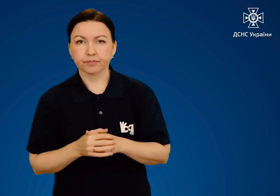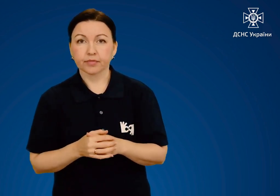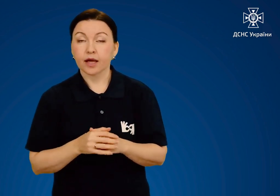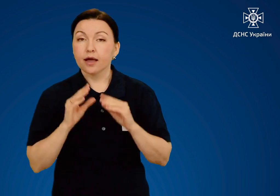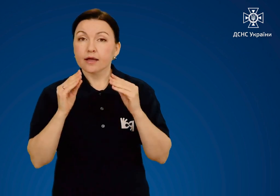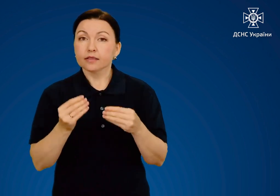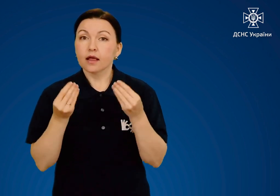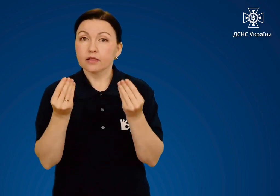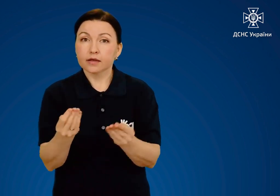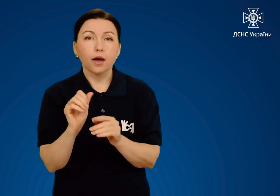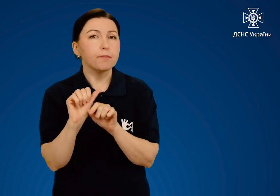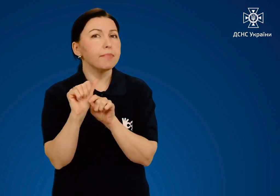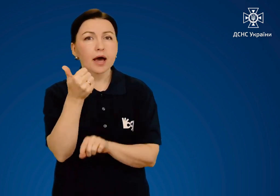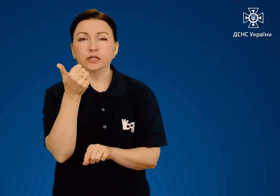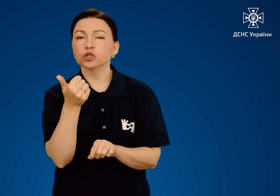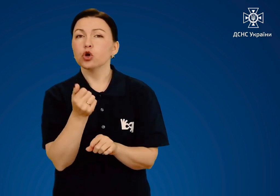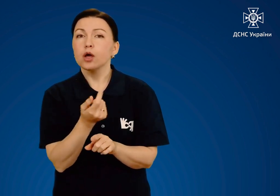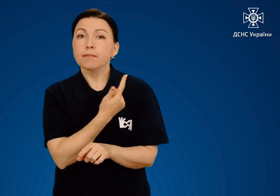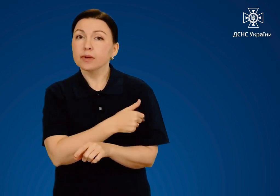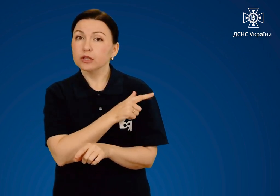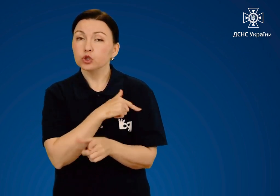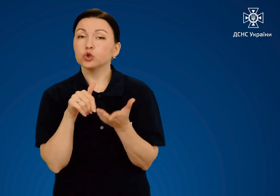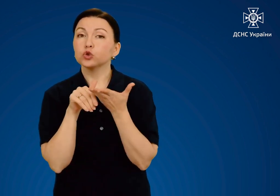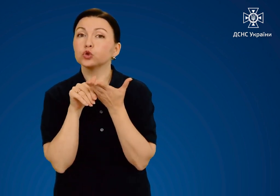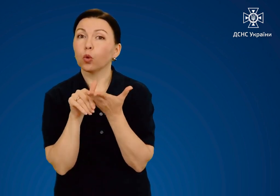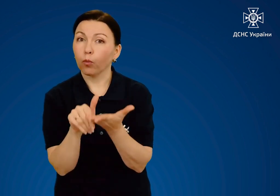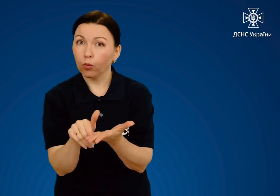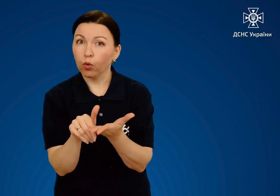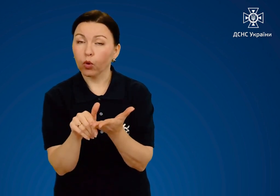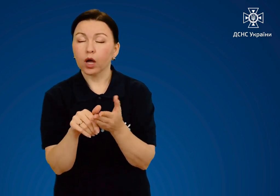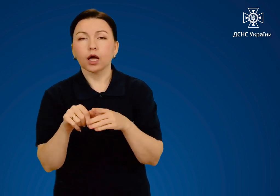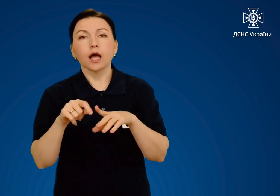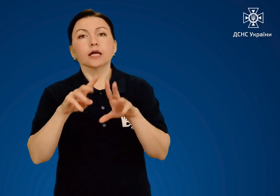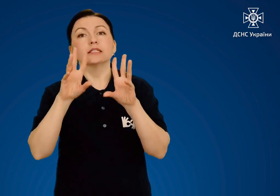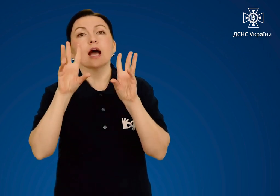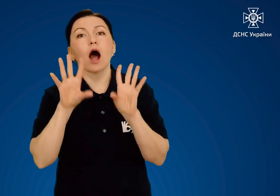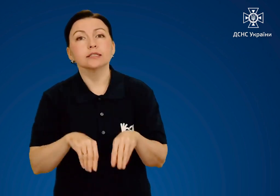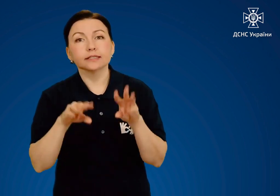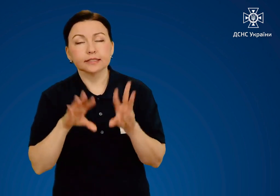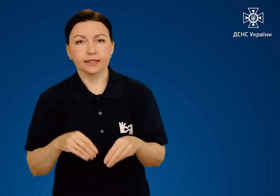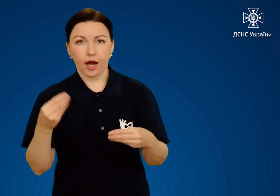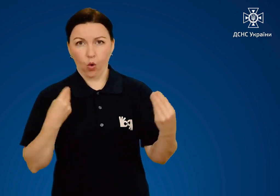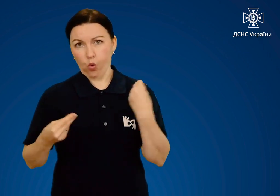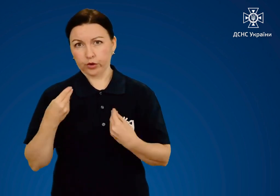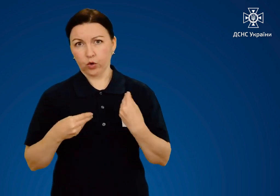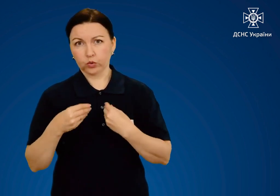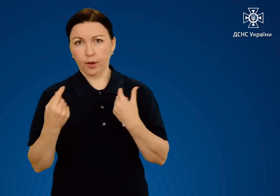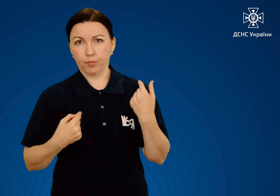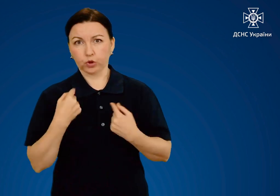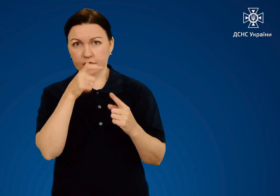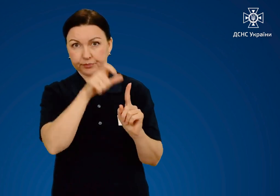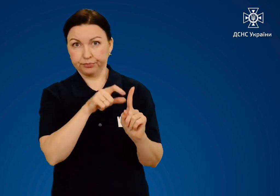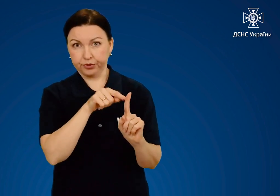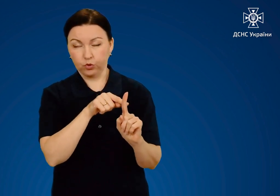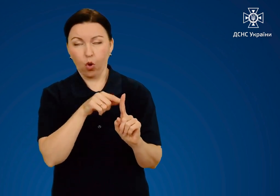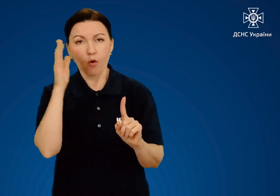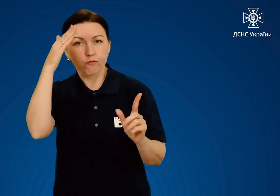Надання першої медичної допомоги полягає перед усім у гасінні одягу на потерпілому.